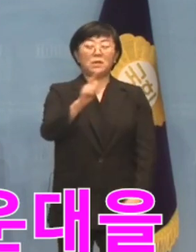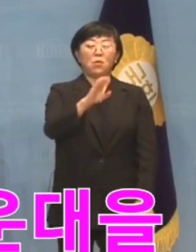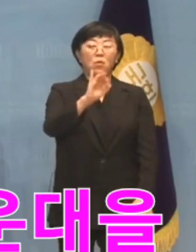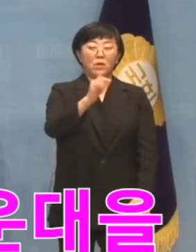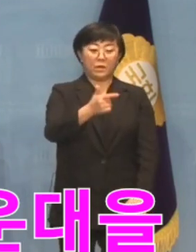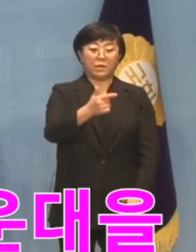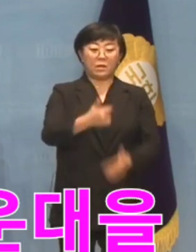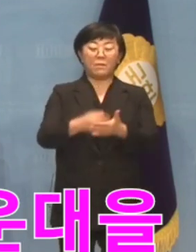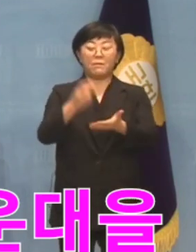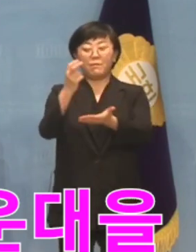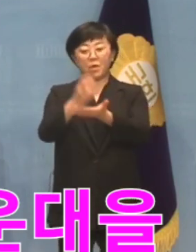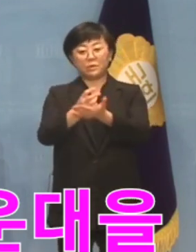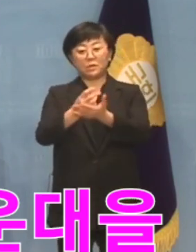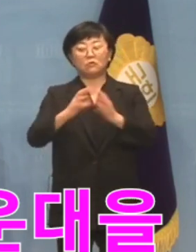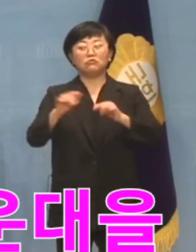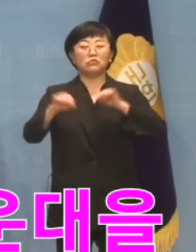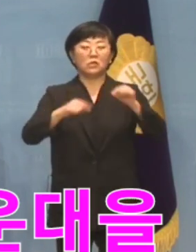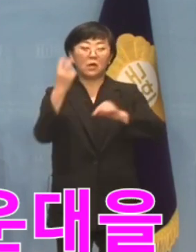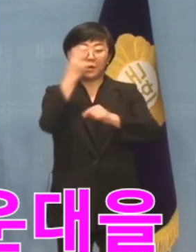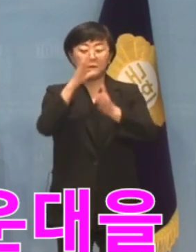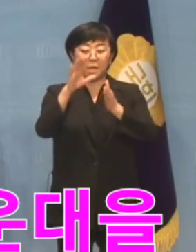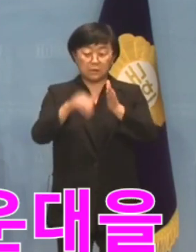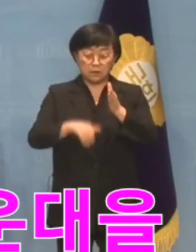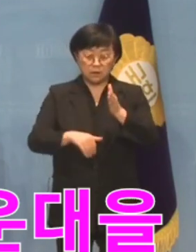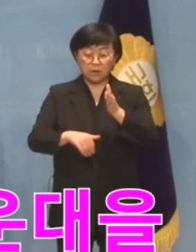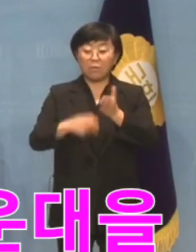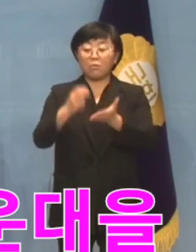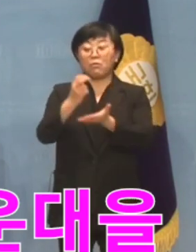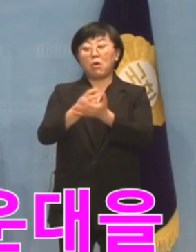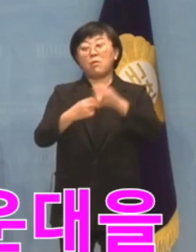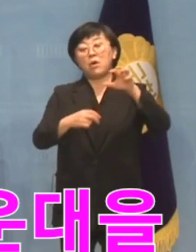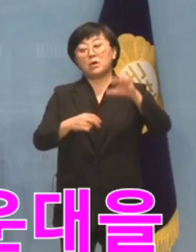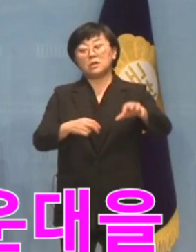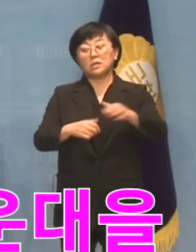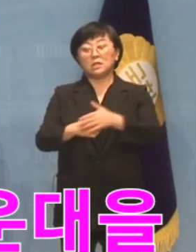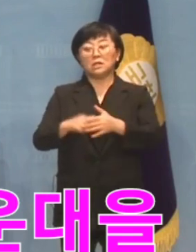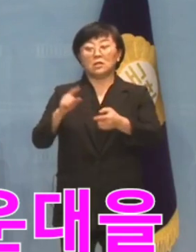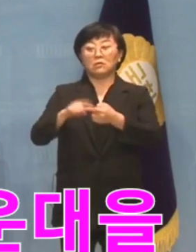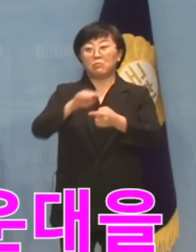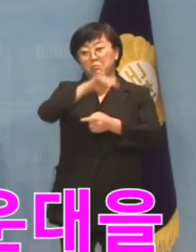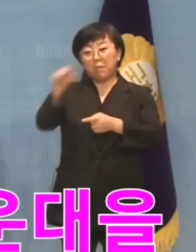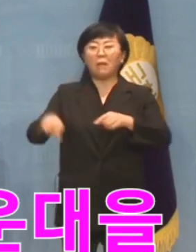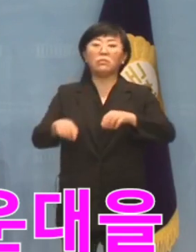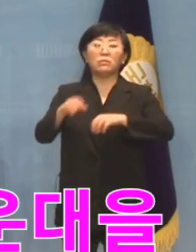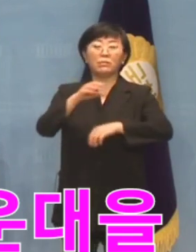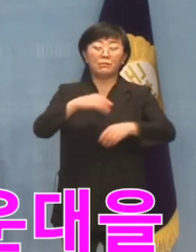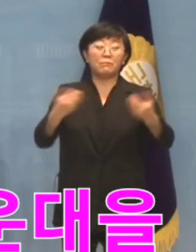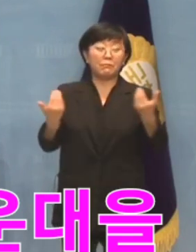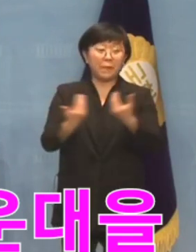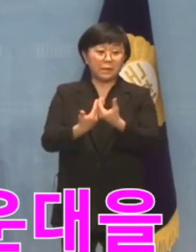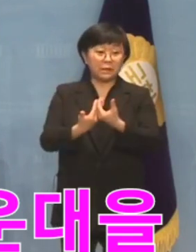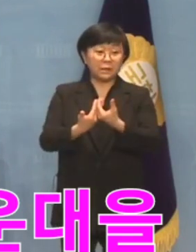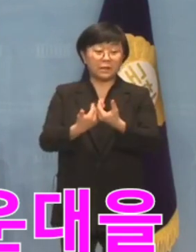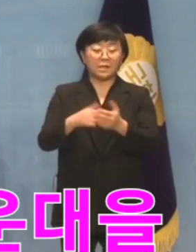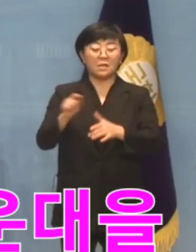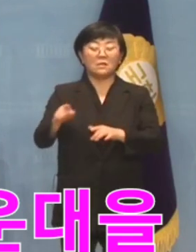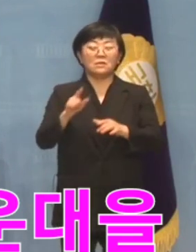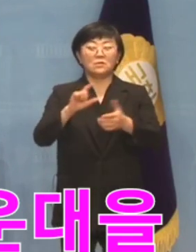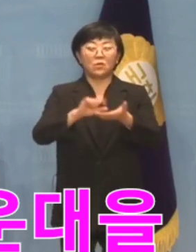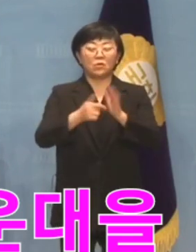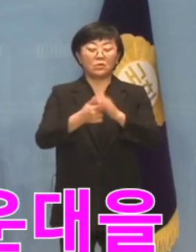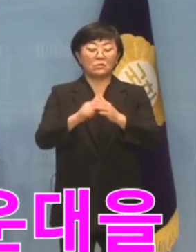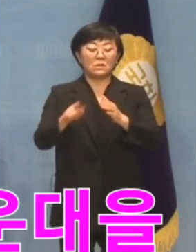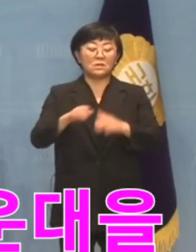되고 법사회 국정감사를 할 때는 법원이 피감기관이 됩니다. 이 정도면